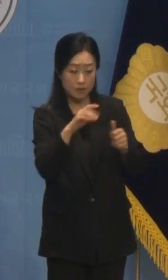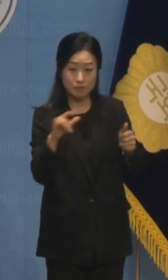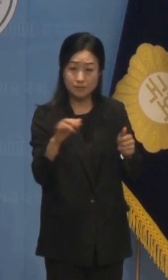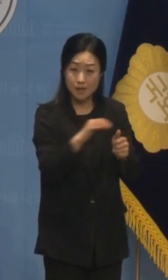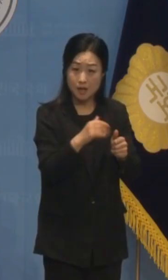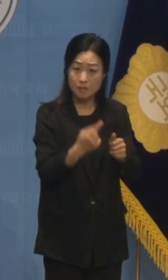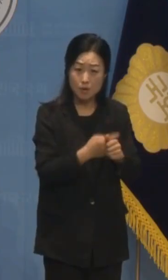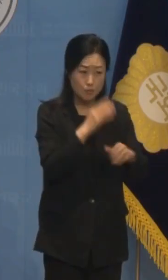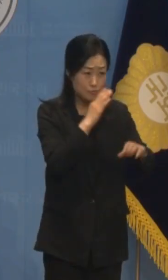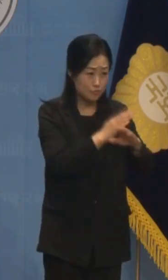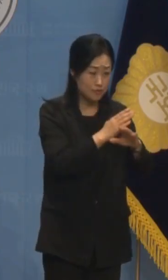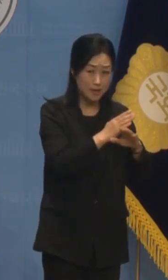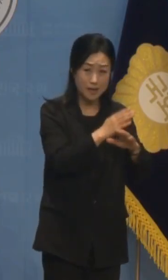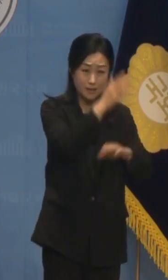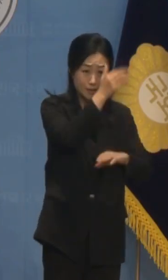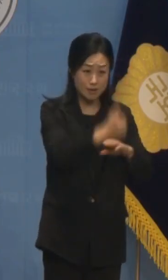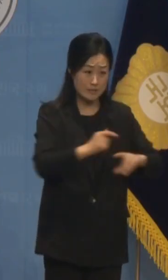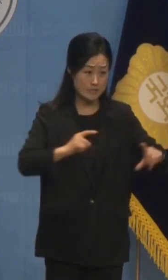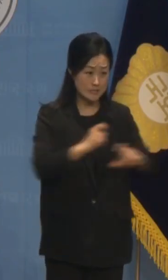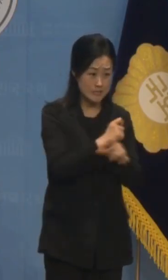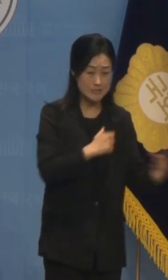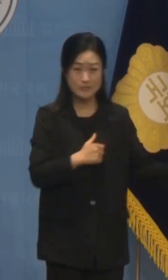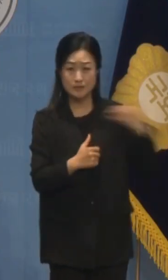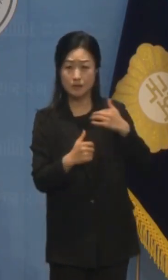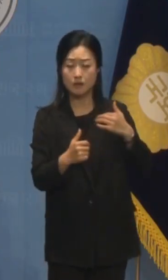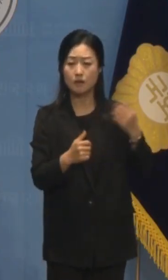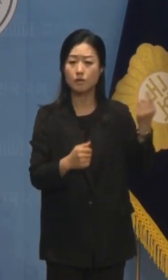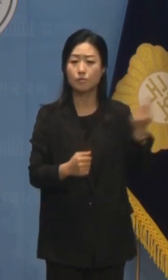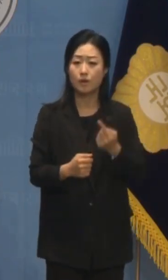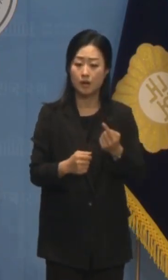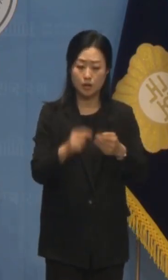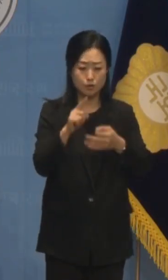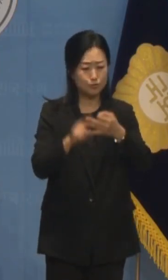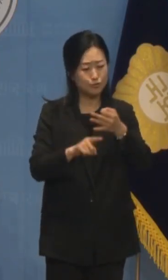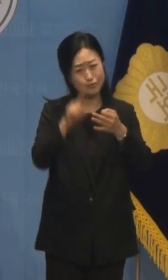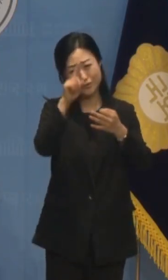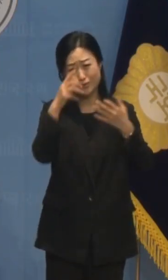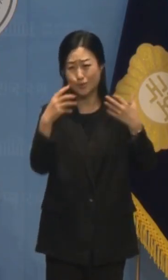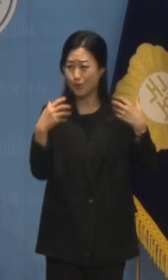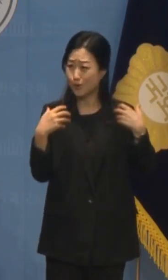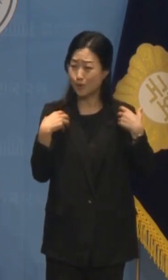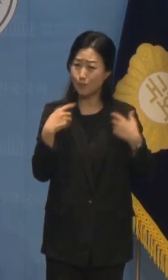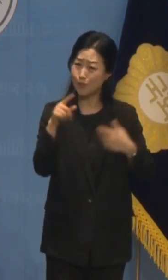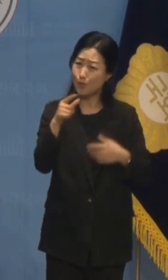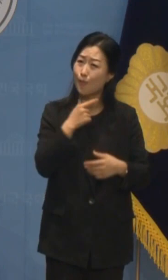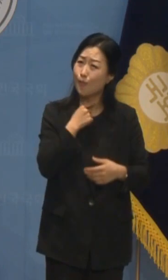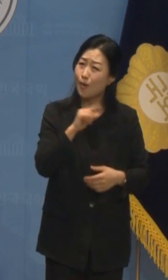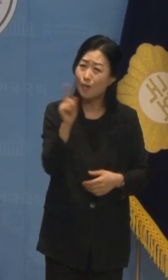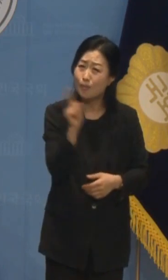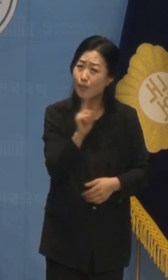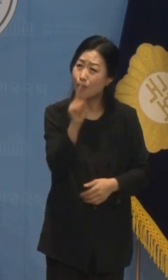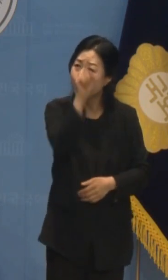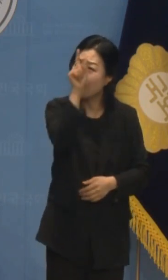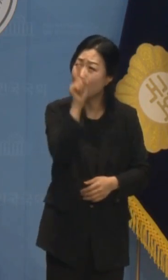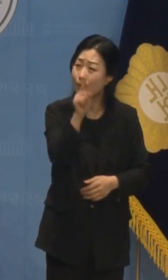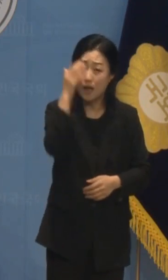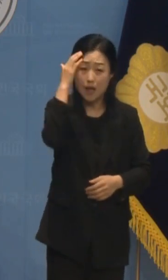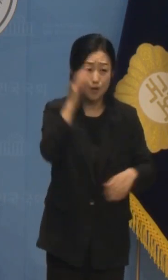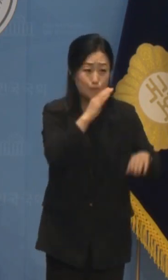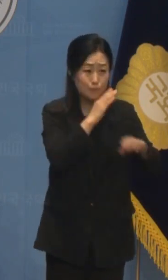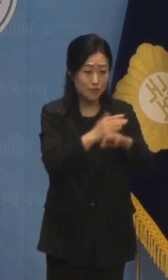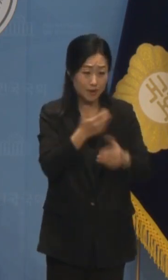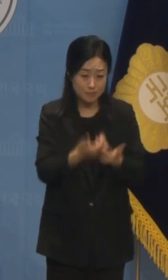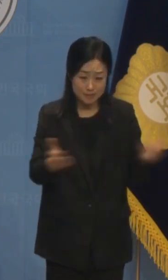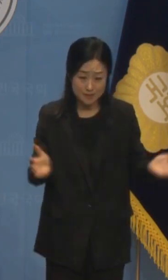하지 않습니까? 윤석열 정권은 혹시 내심 그걸 바라는 겁니까? 남북의 긴장과